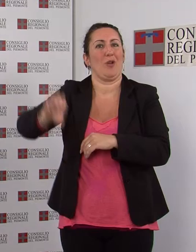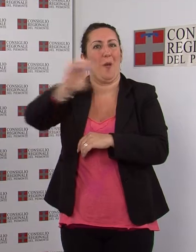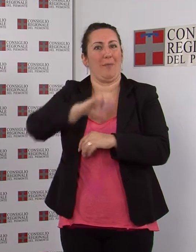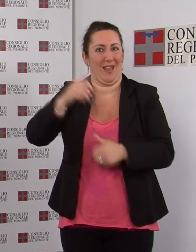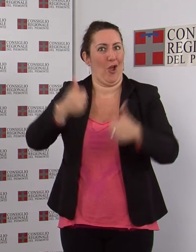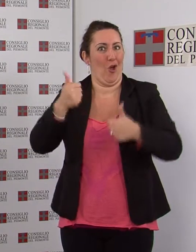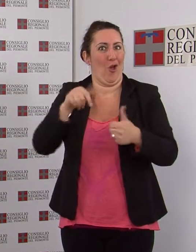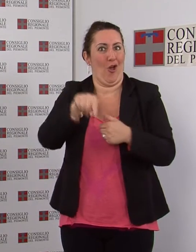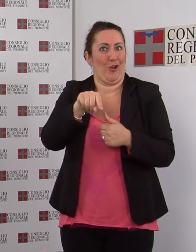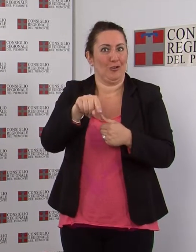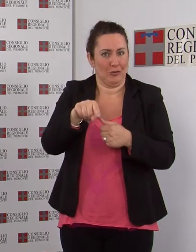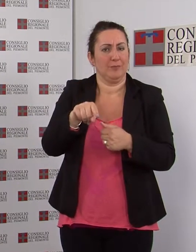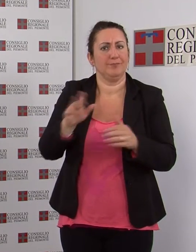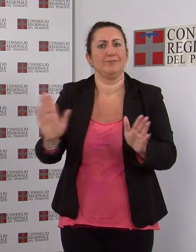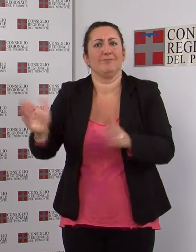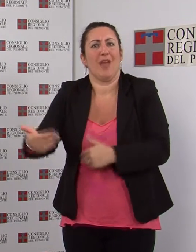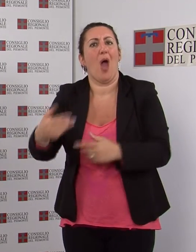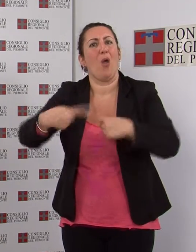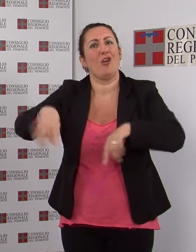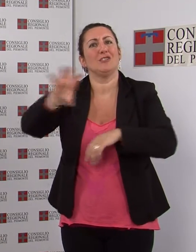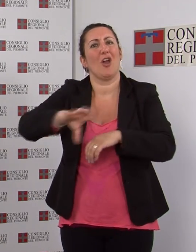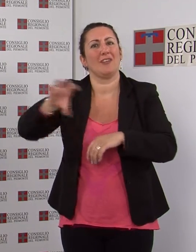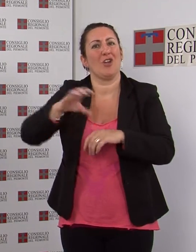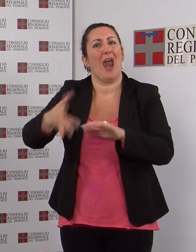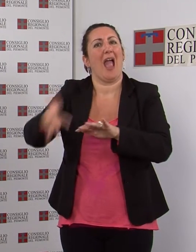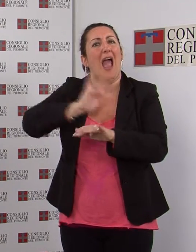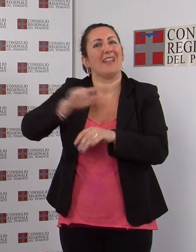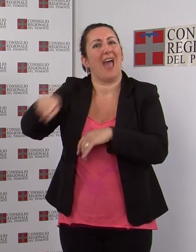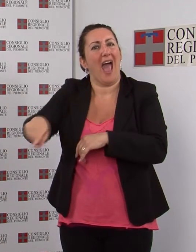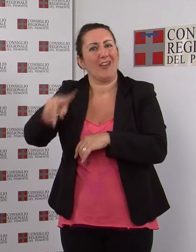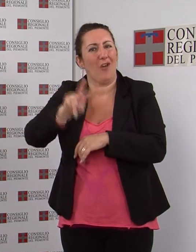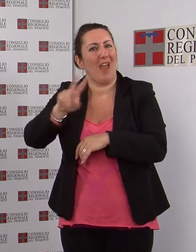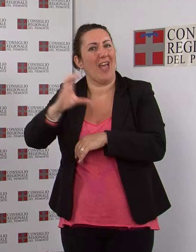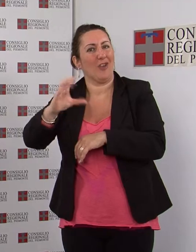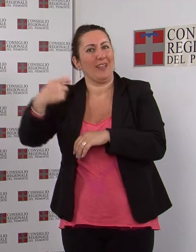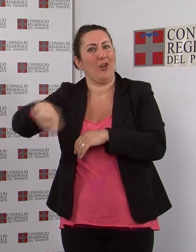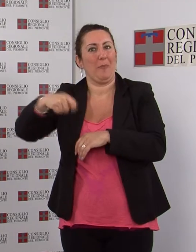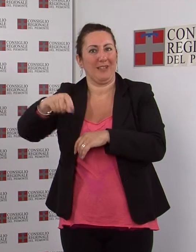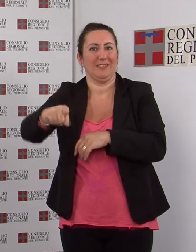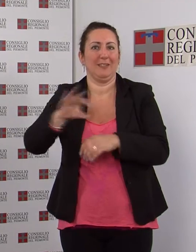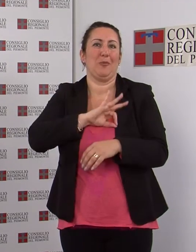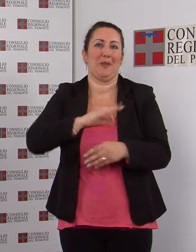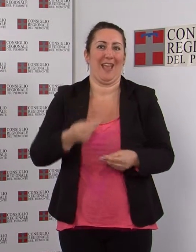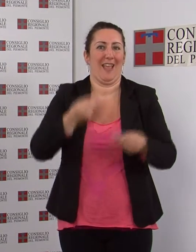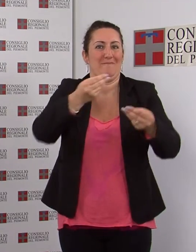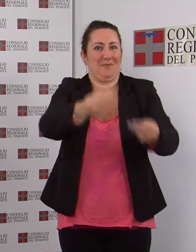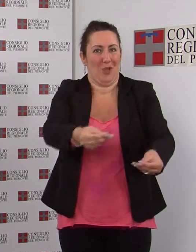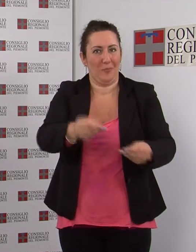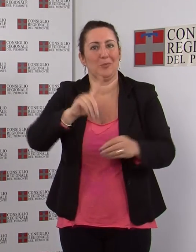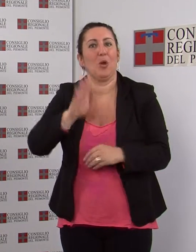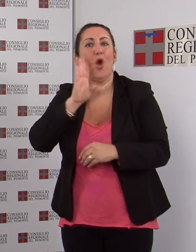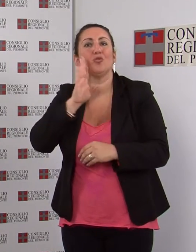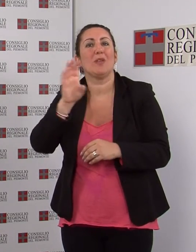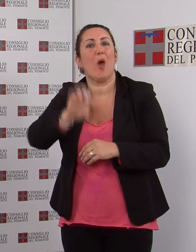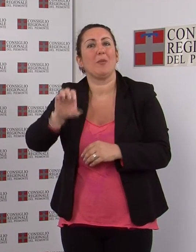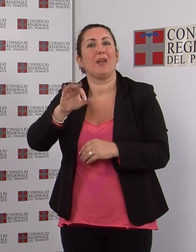'aula del Consiglio regionale dal Presidente Valerio Cattaneo e dal Delegato alla Consulta europea Fabrizio Comba. Erano presenti i professori